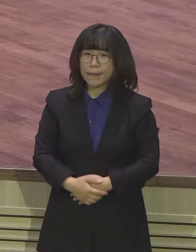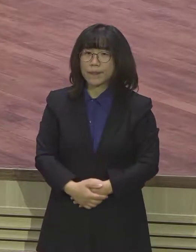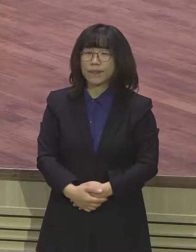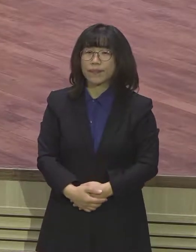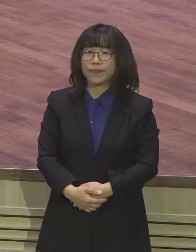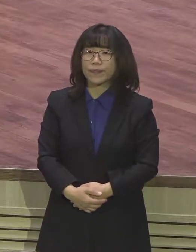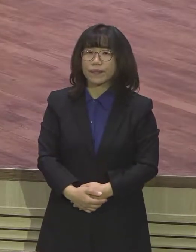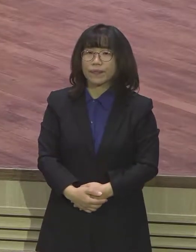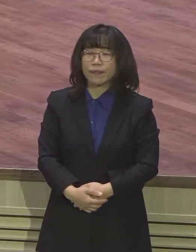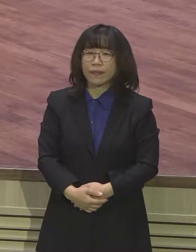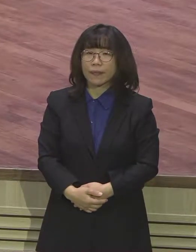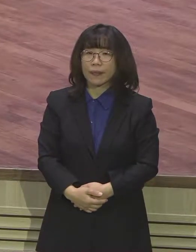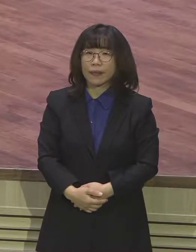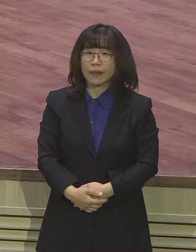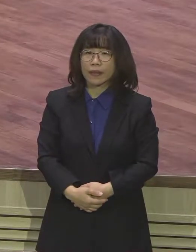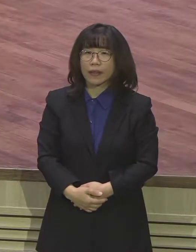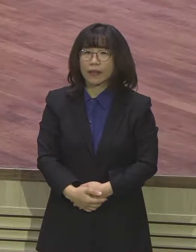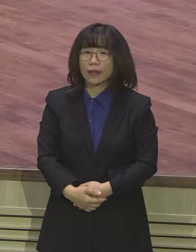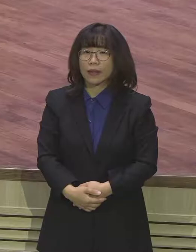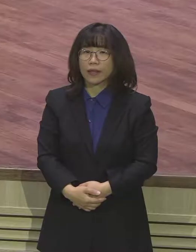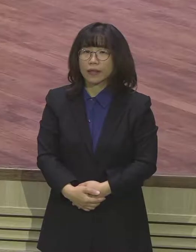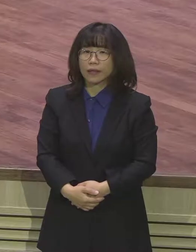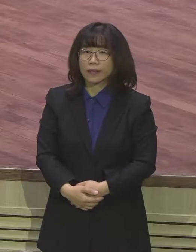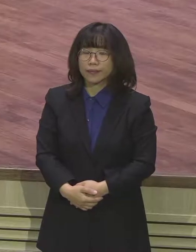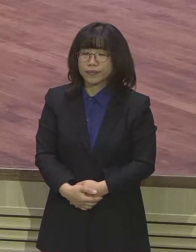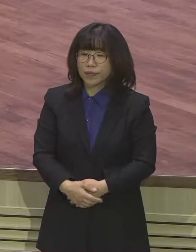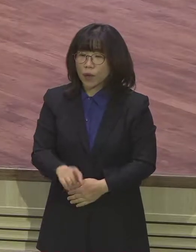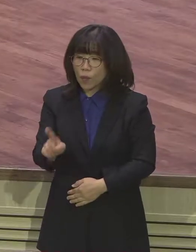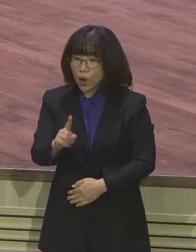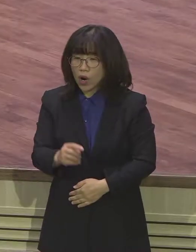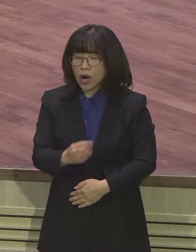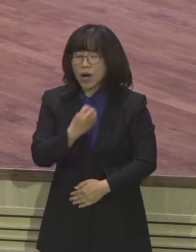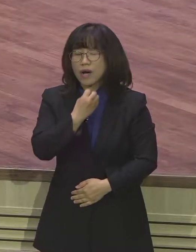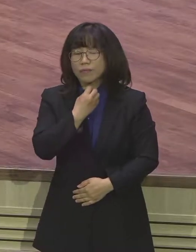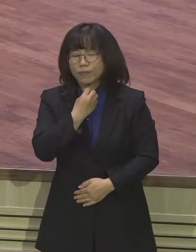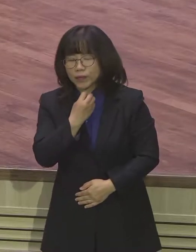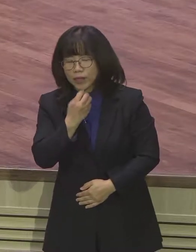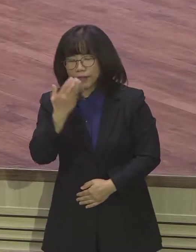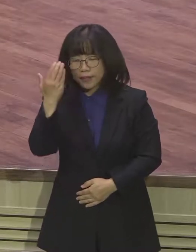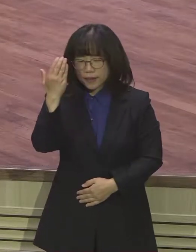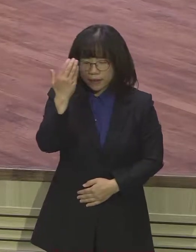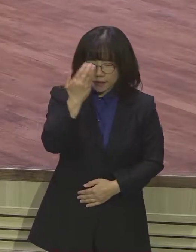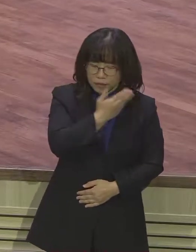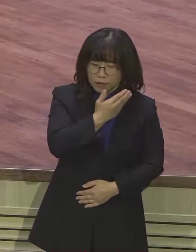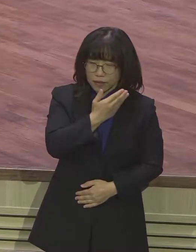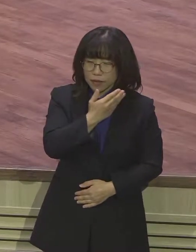상품이죠 청량감을 통해 목마름 우울감 기분 전환에 도움이 된다고 선전하고 있습니다